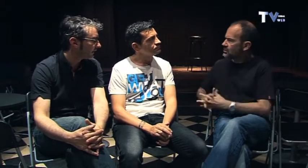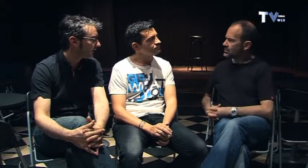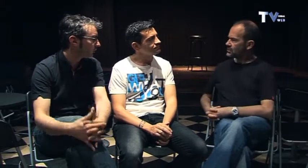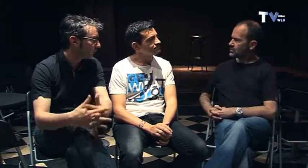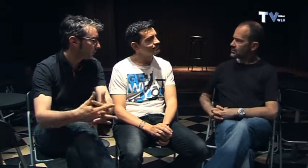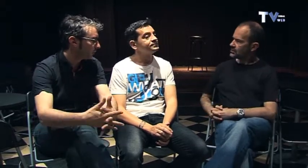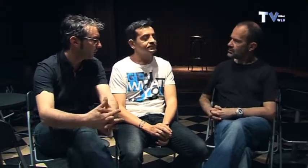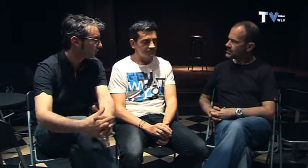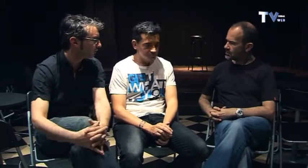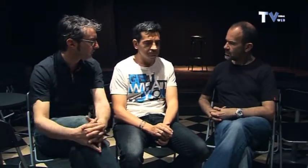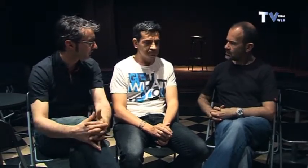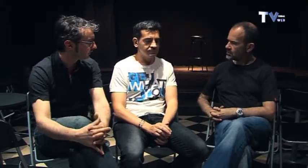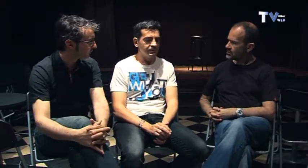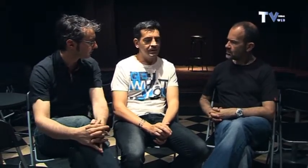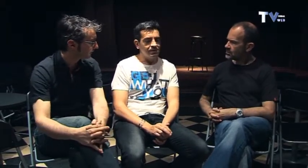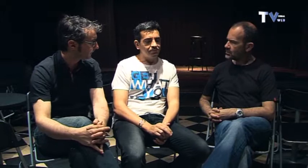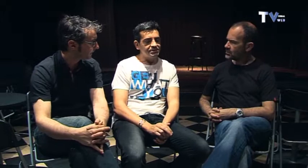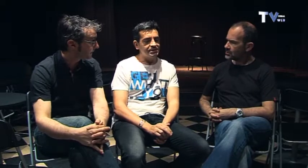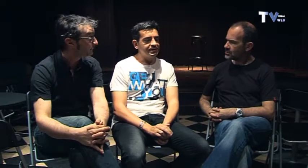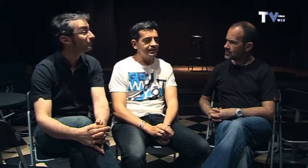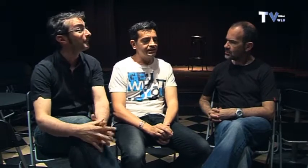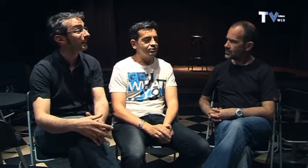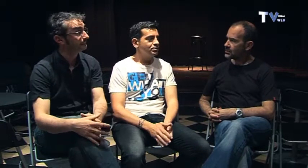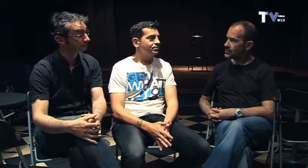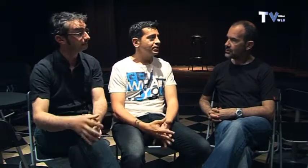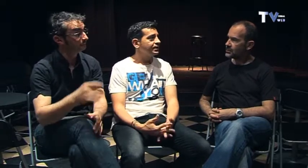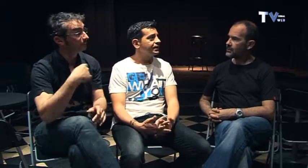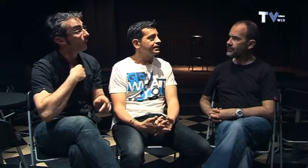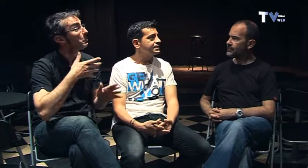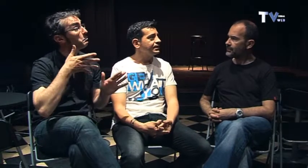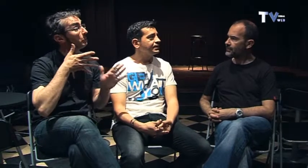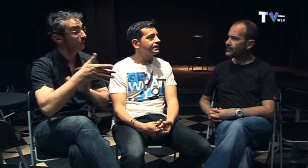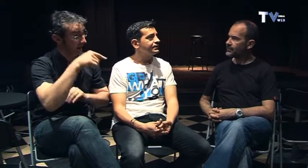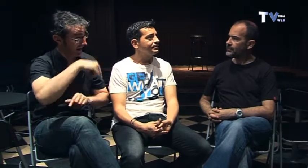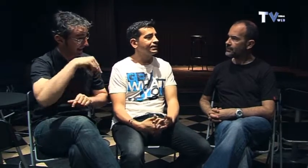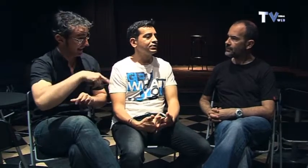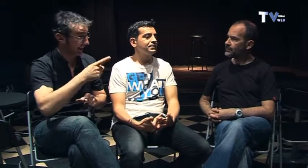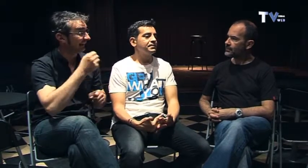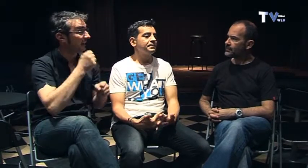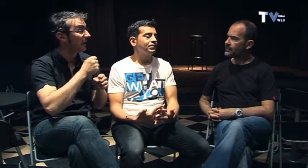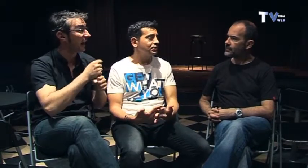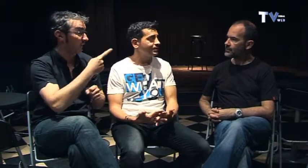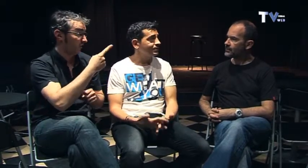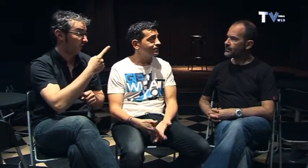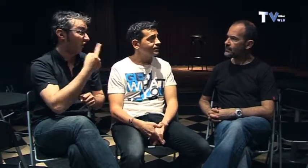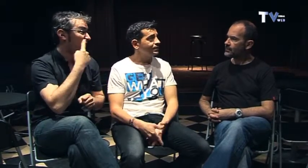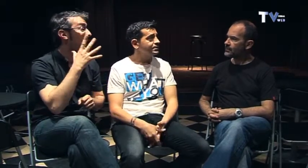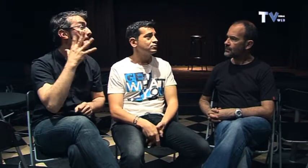trabajar con el público solo? ¿Cómo fue todo esto? Pues, esto vino porque aquí está trabajando también Pablo Navarro que es un